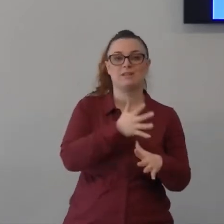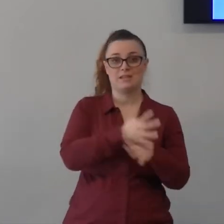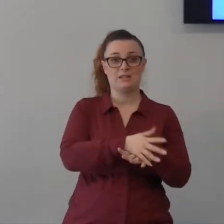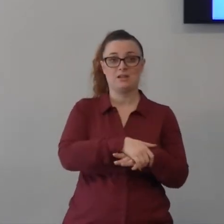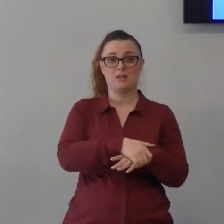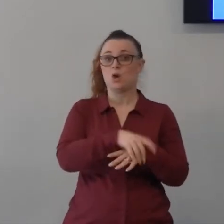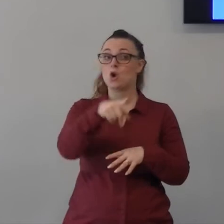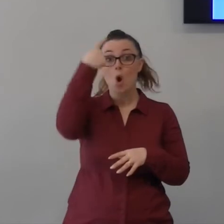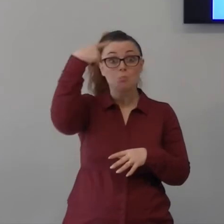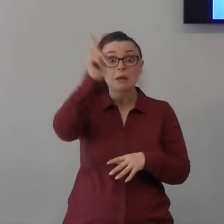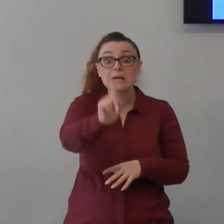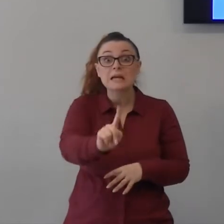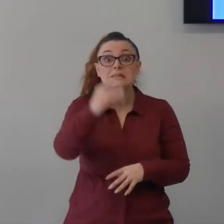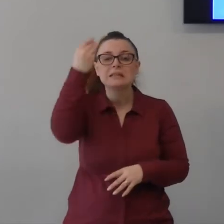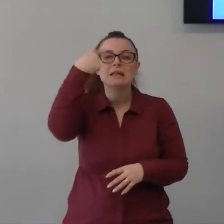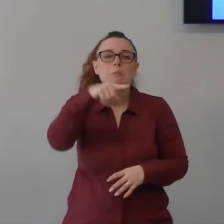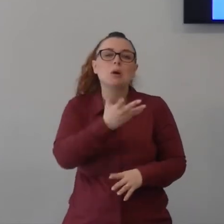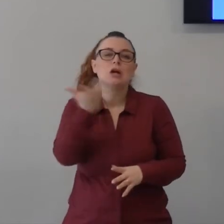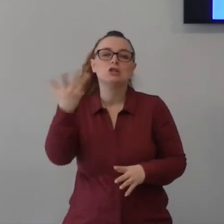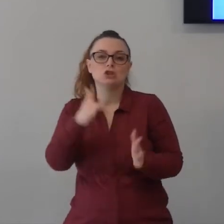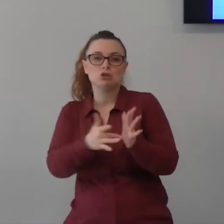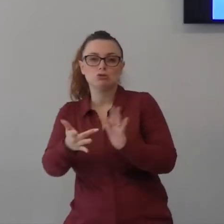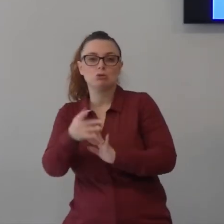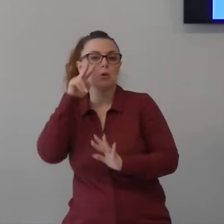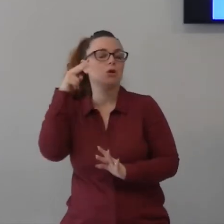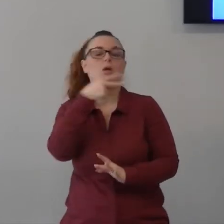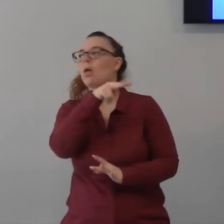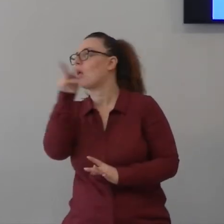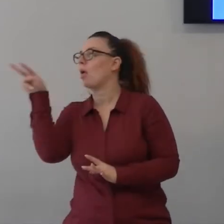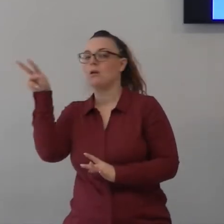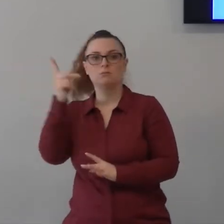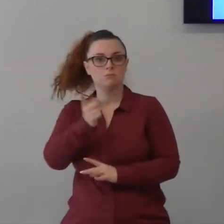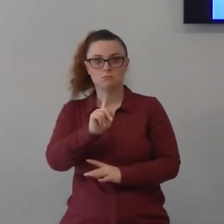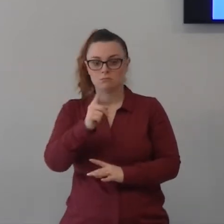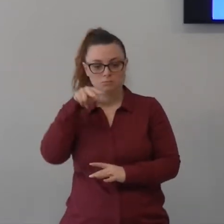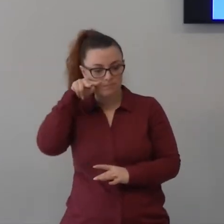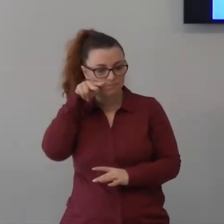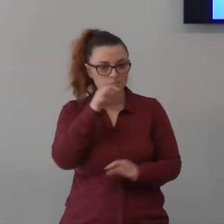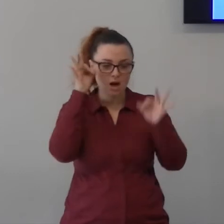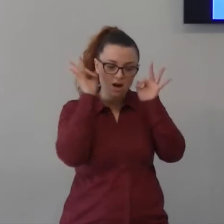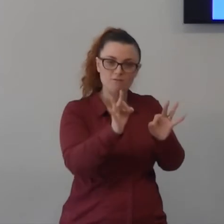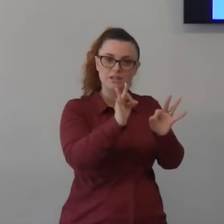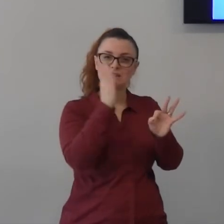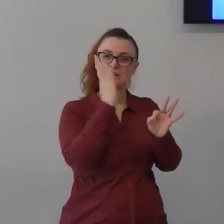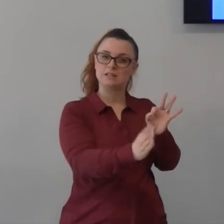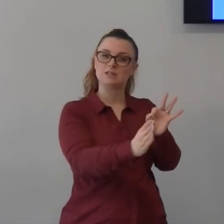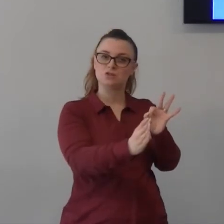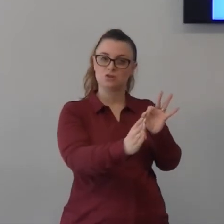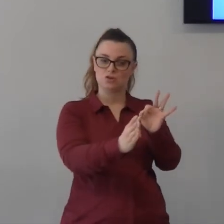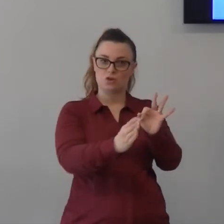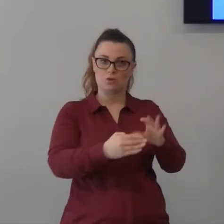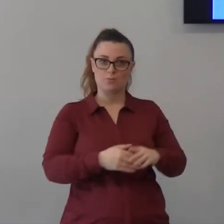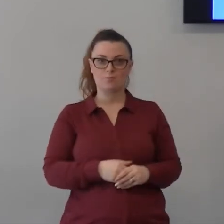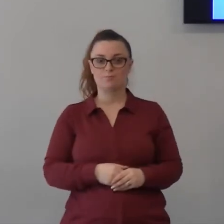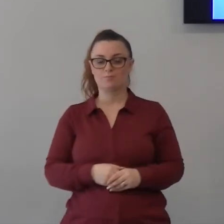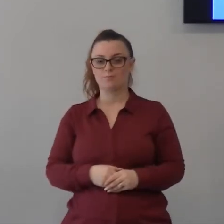credere che un solo istante che Gesù abbia cessato di guardare che si sia voltato dall'altra parte non lo credere questa è